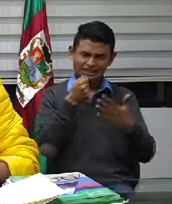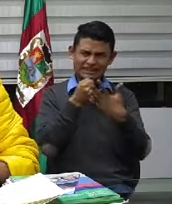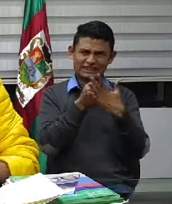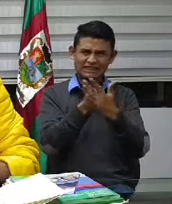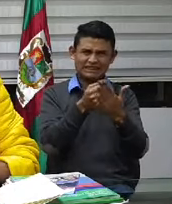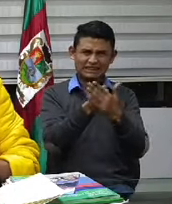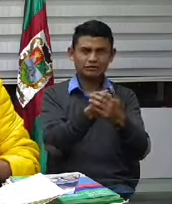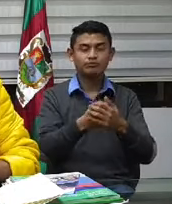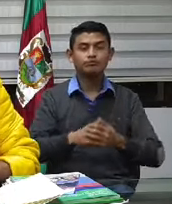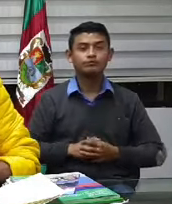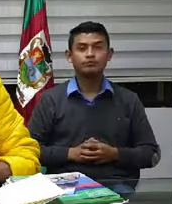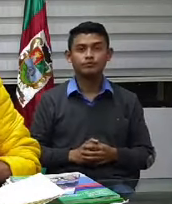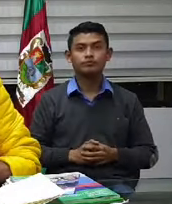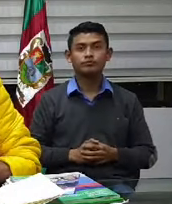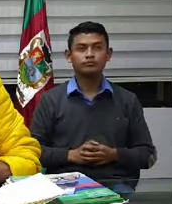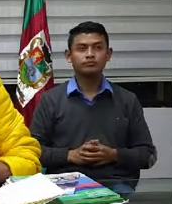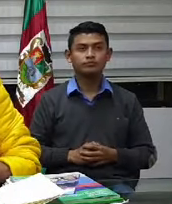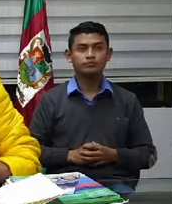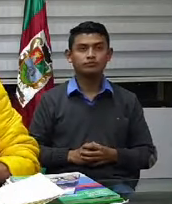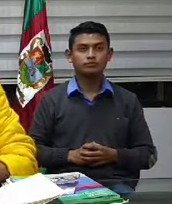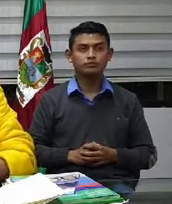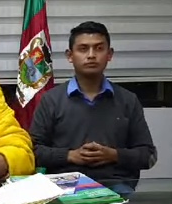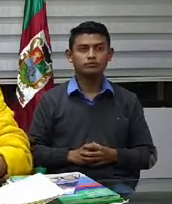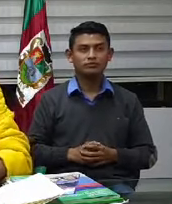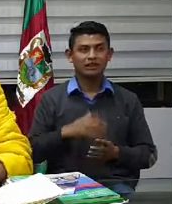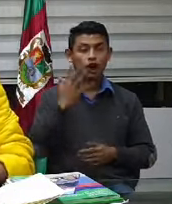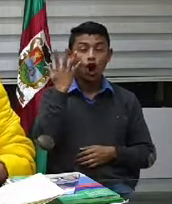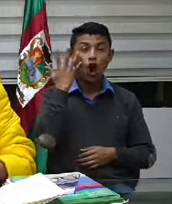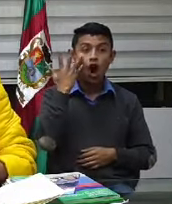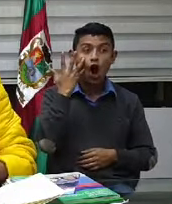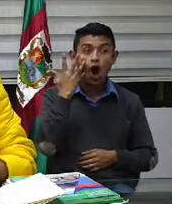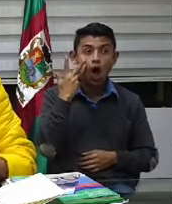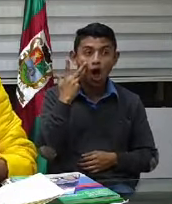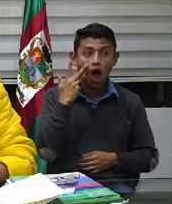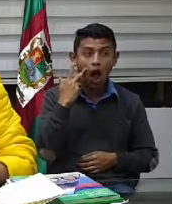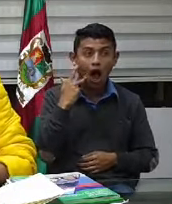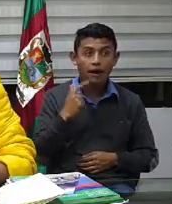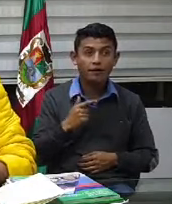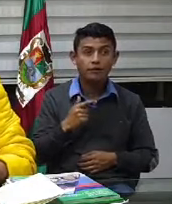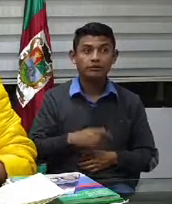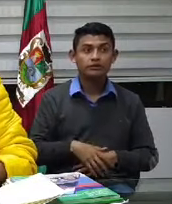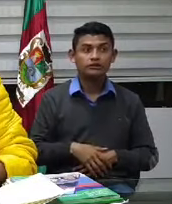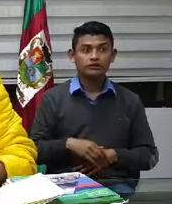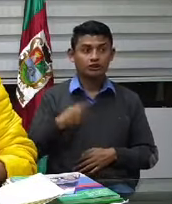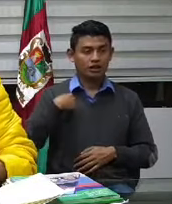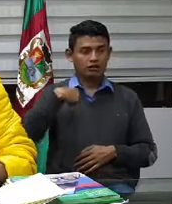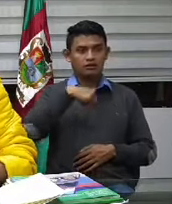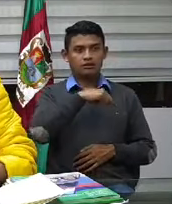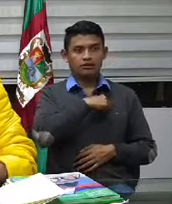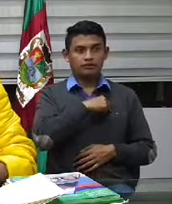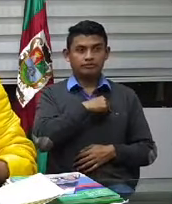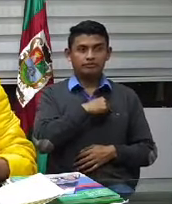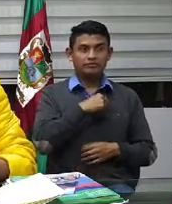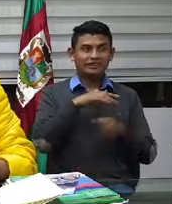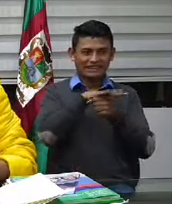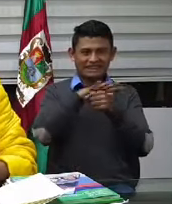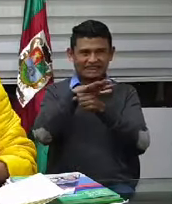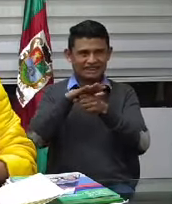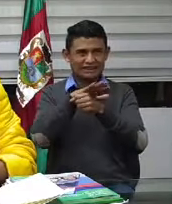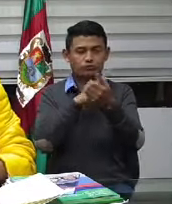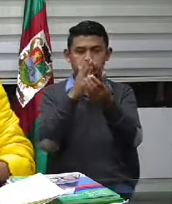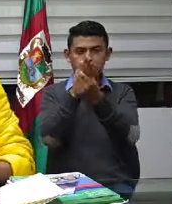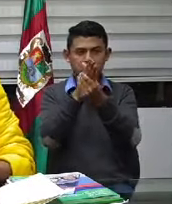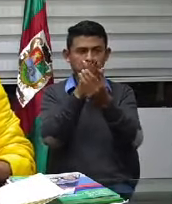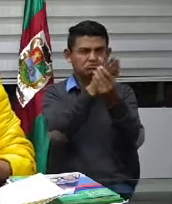haciendo vamos a tratar día a día de estar cubriendo mayor número de barrios del sector